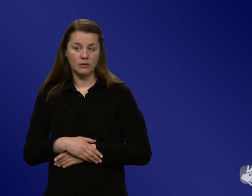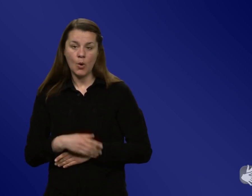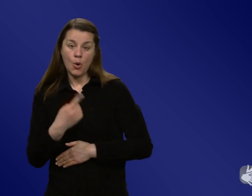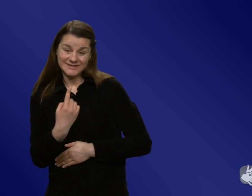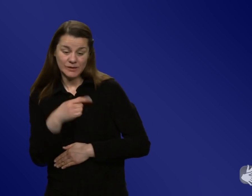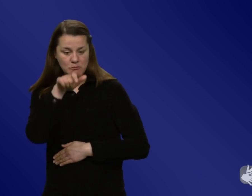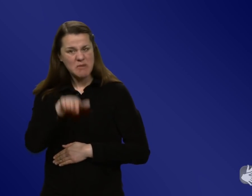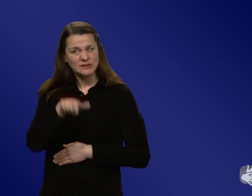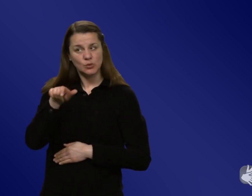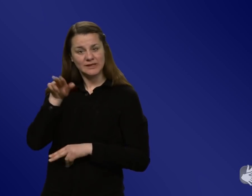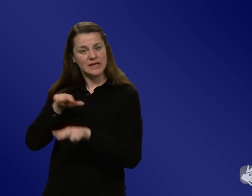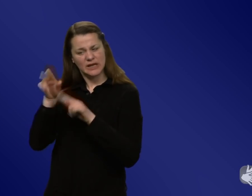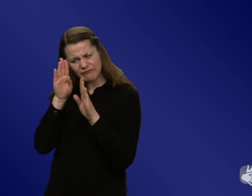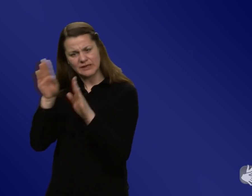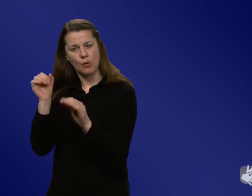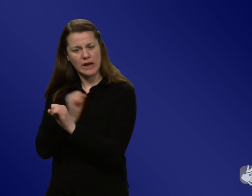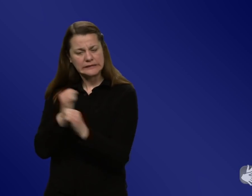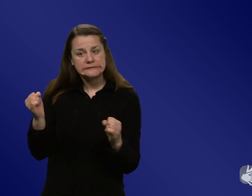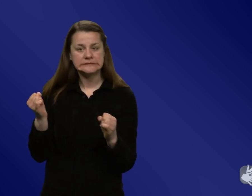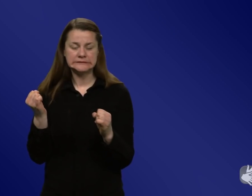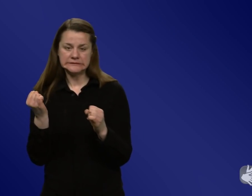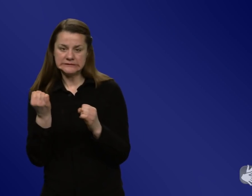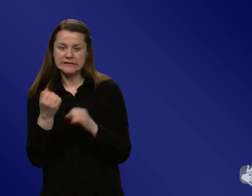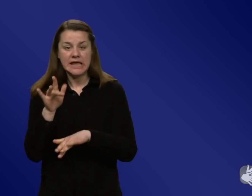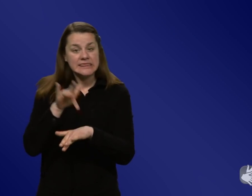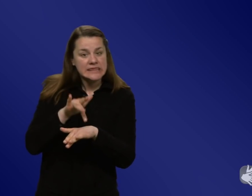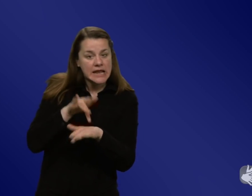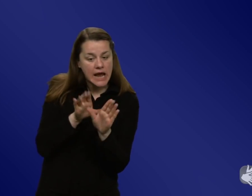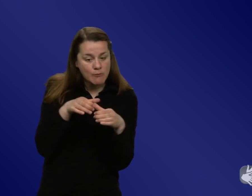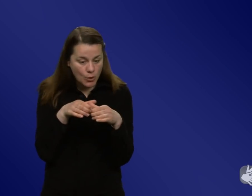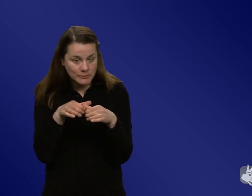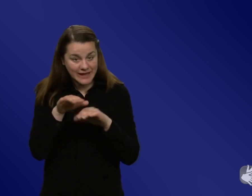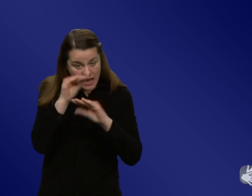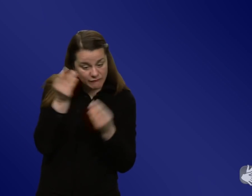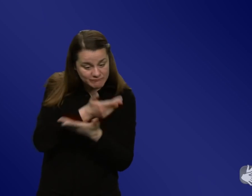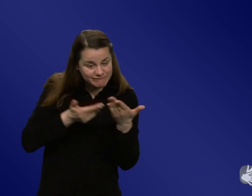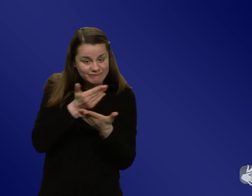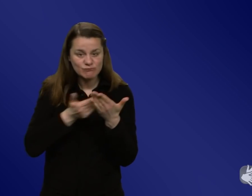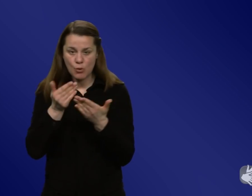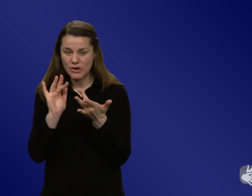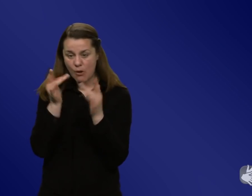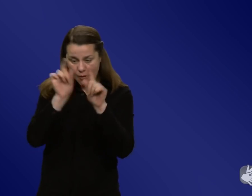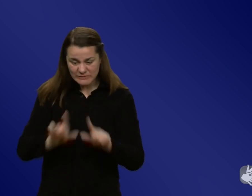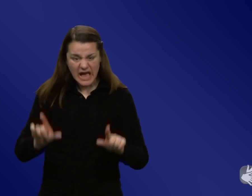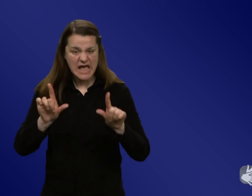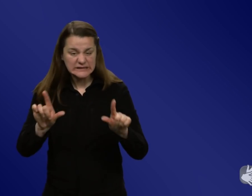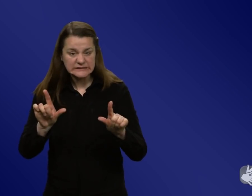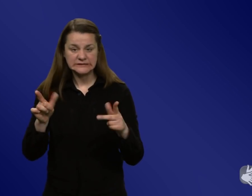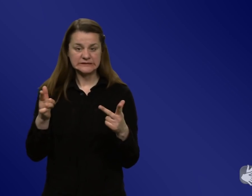komische Webseiten oder verschwinden in Telegram-Gruppen, also deswegen ist es, glaube ich, wichtig, einen anderen Absender zu haben,